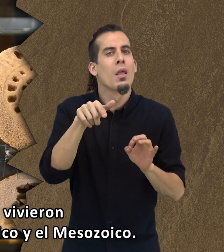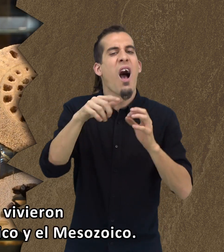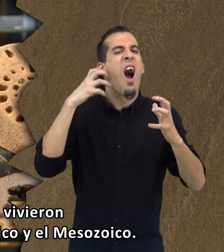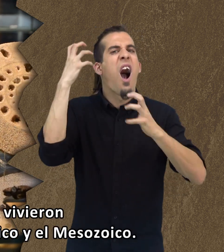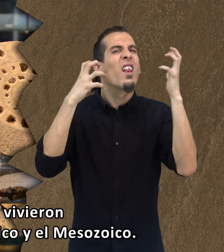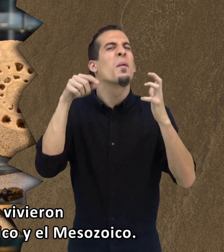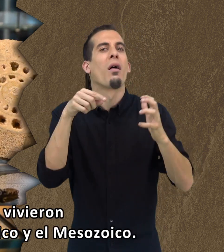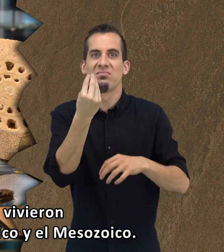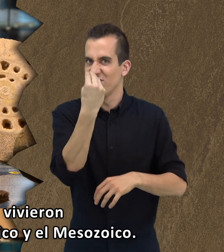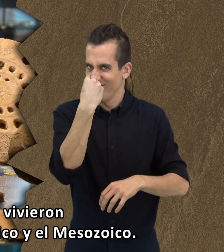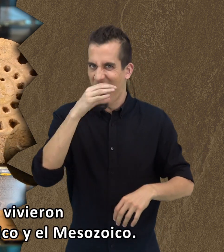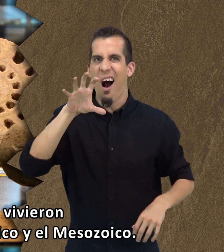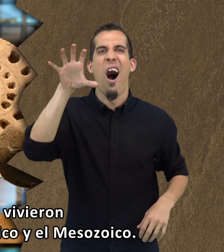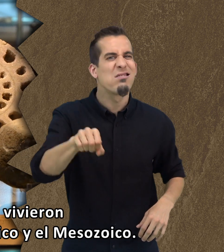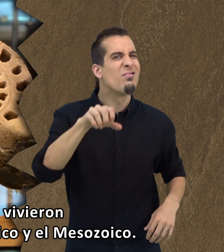y el mesozoico.